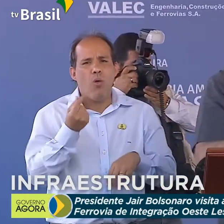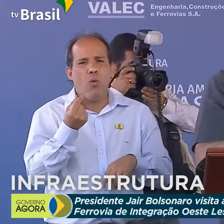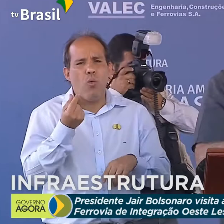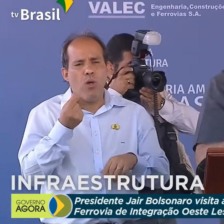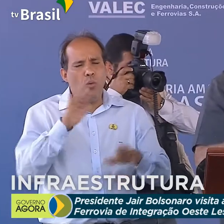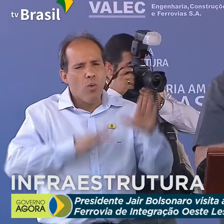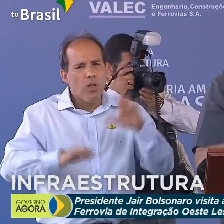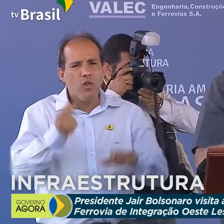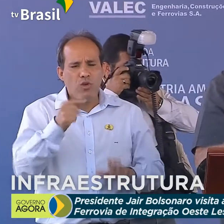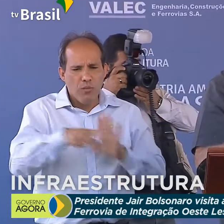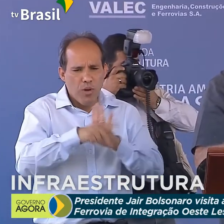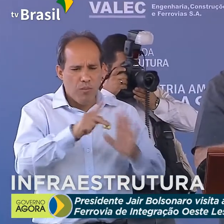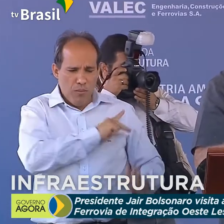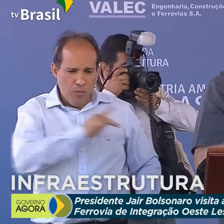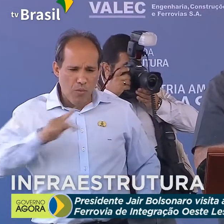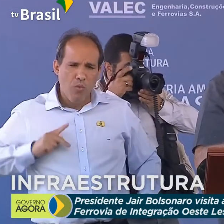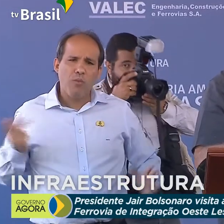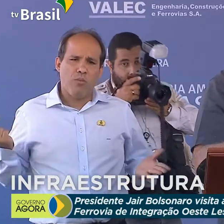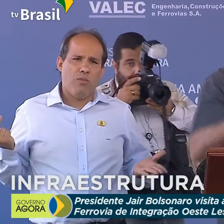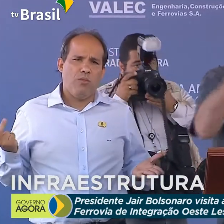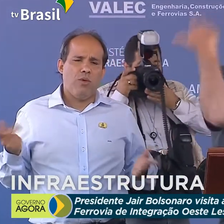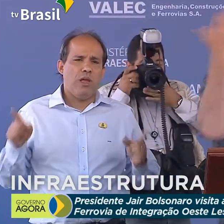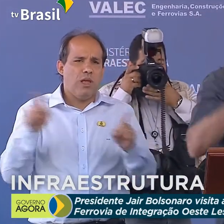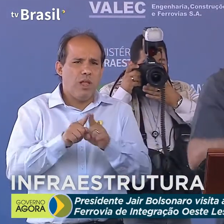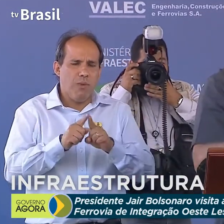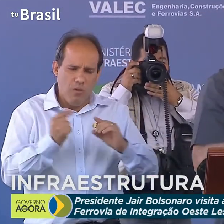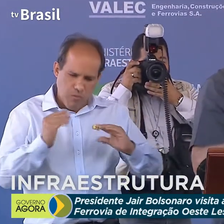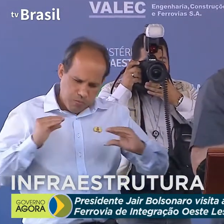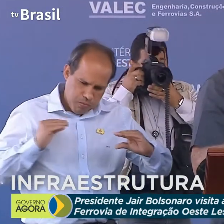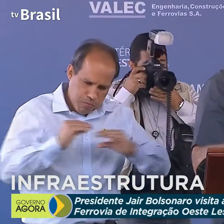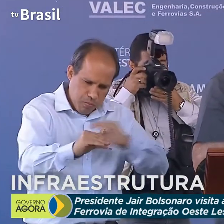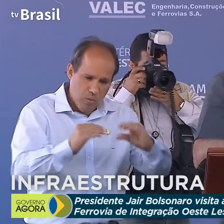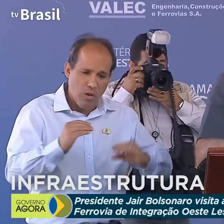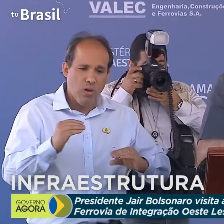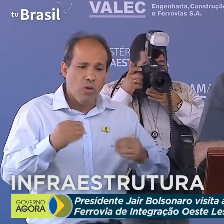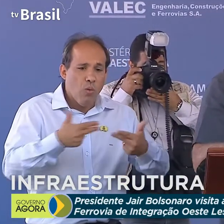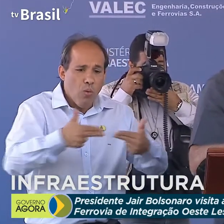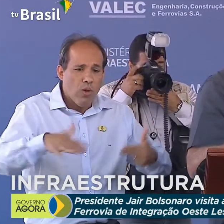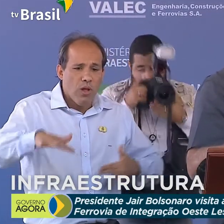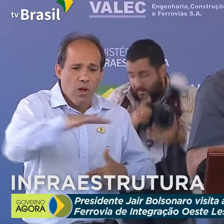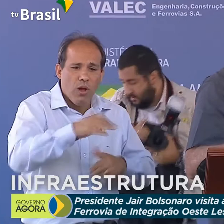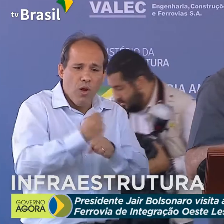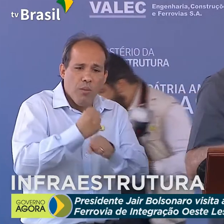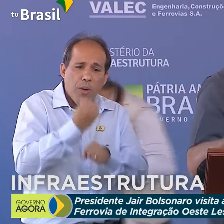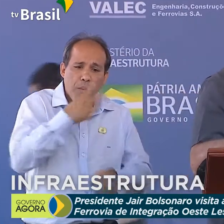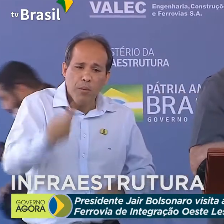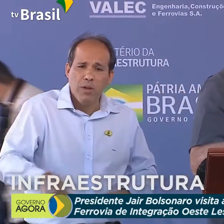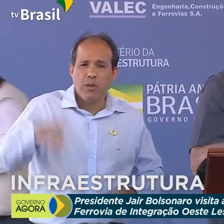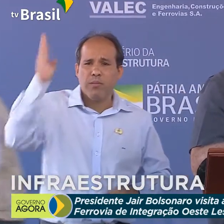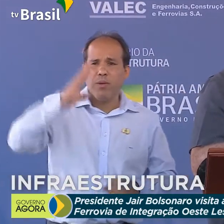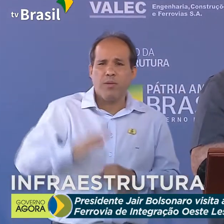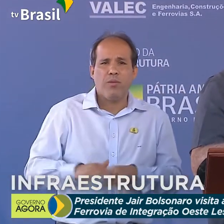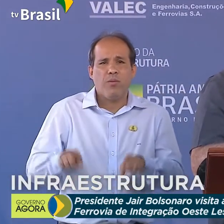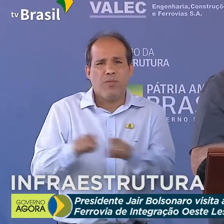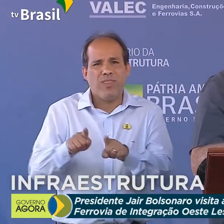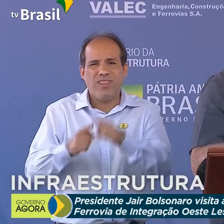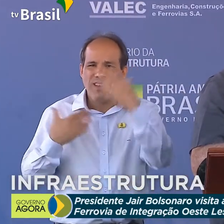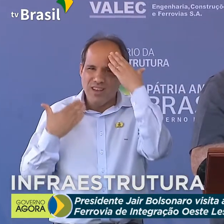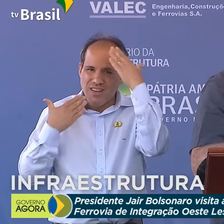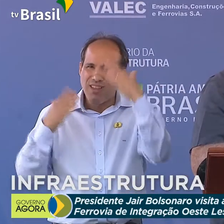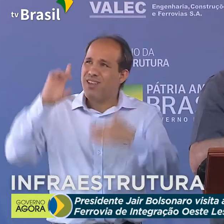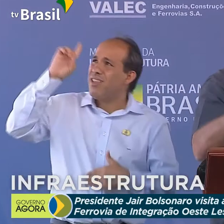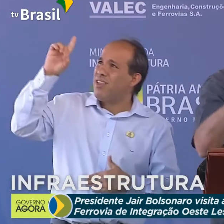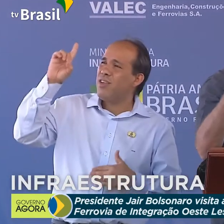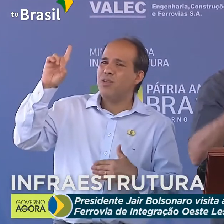público e realmente estamos investindo em algo bom para o nosso Brasil. Eu quero agradecer aqui a Deus,